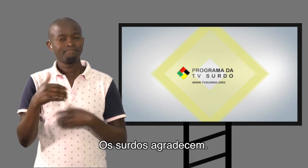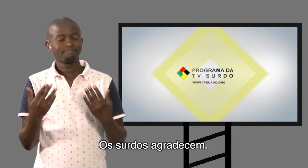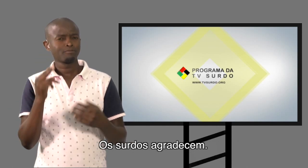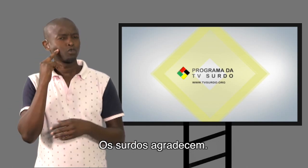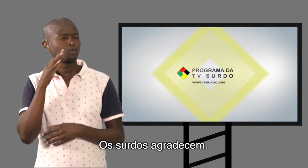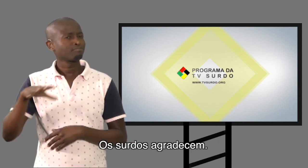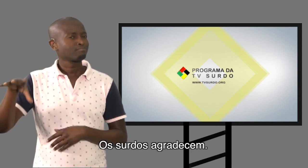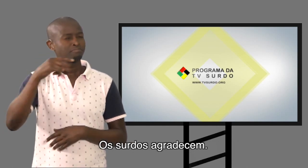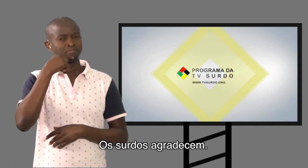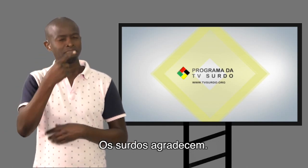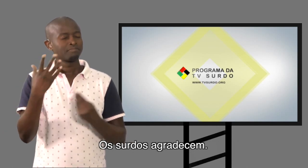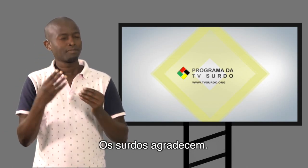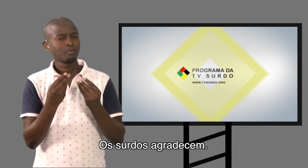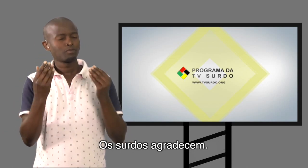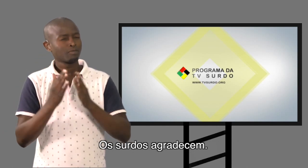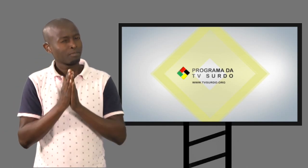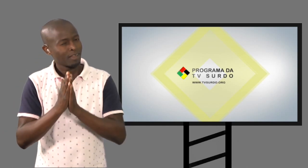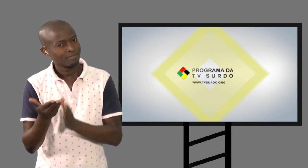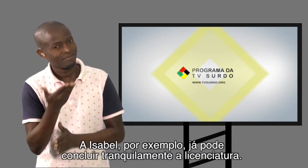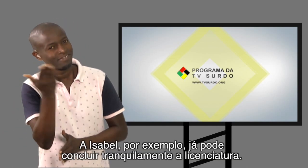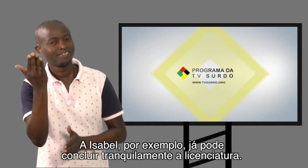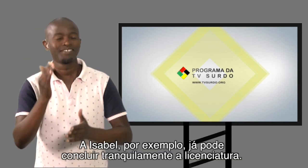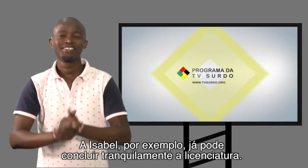Os surdos agradecem.